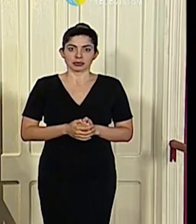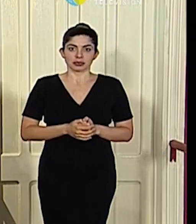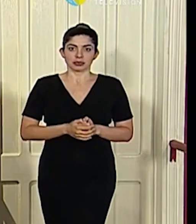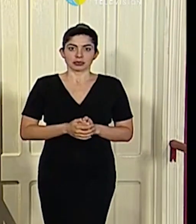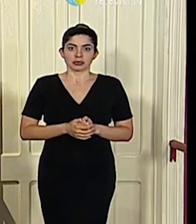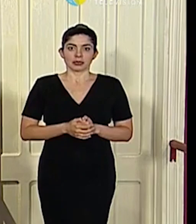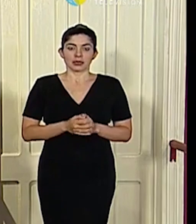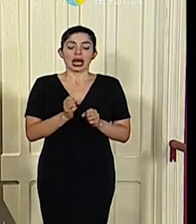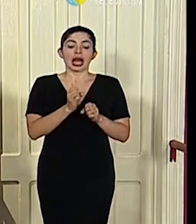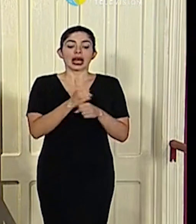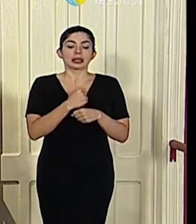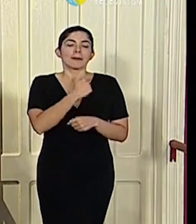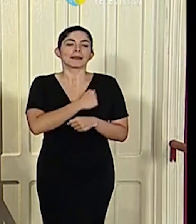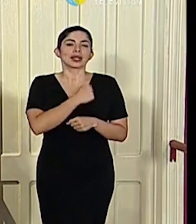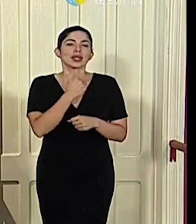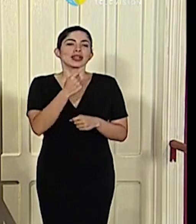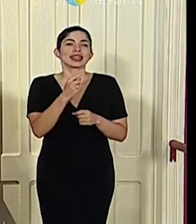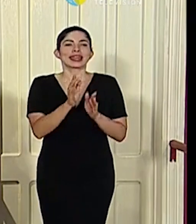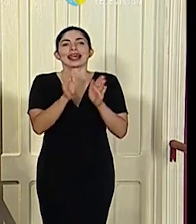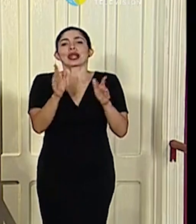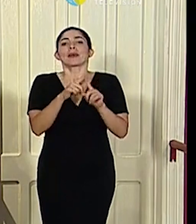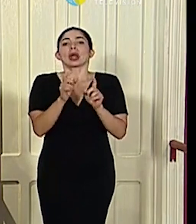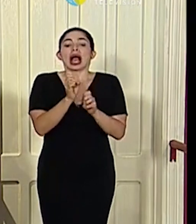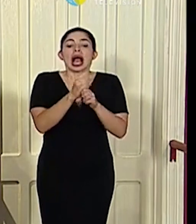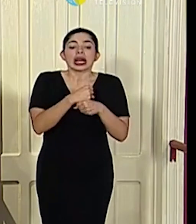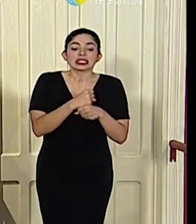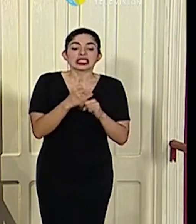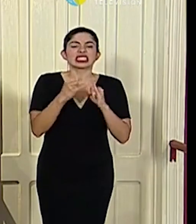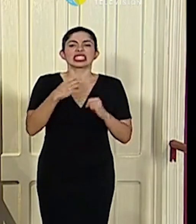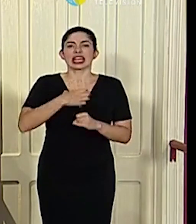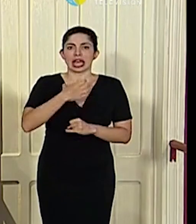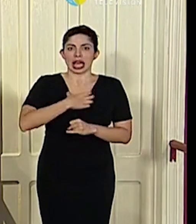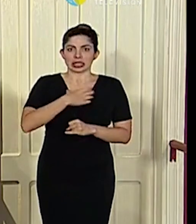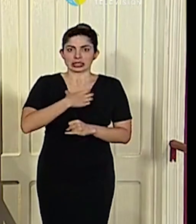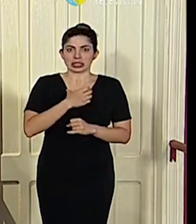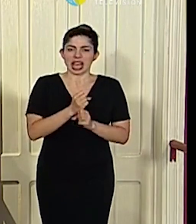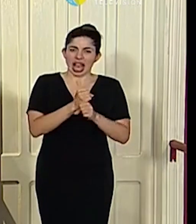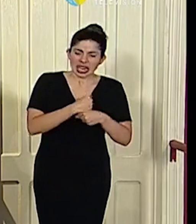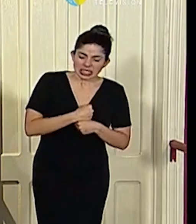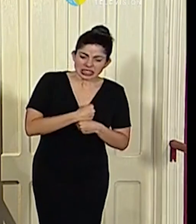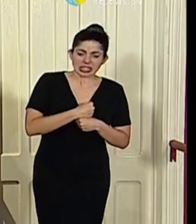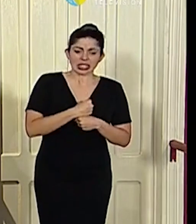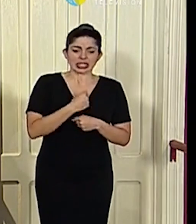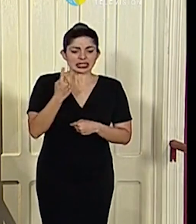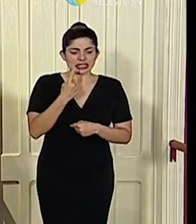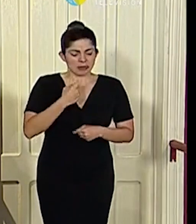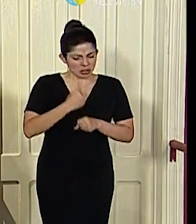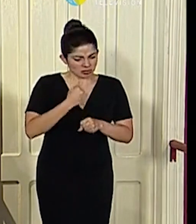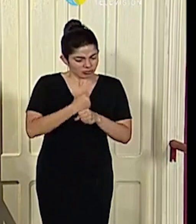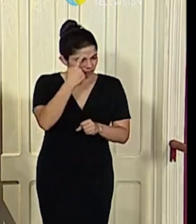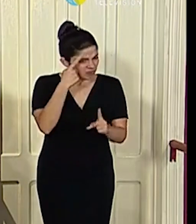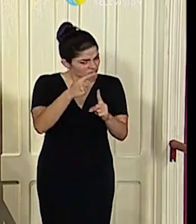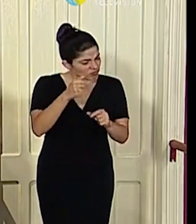Hacer, y perdón que lo ponga tan llanamente, hacer sin quejarse. Hacer sacando la tarea para